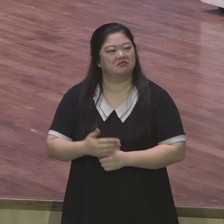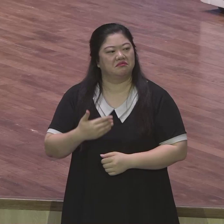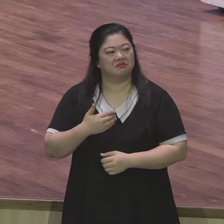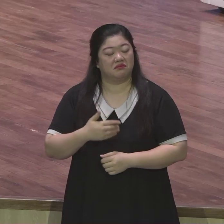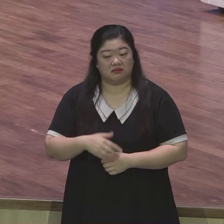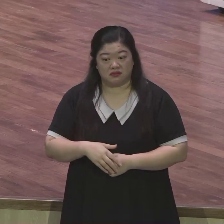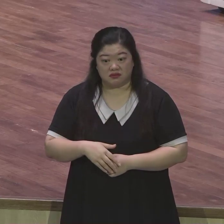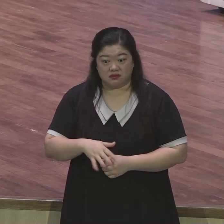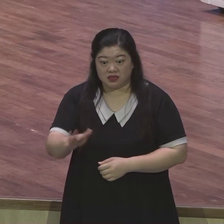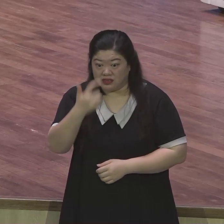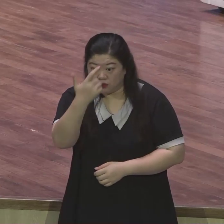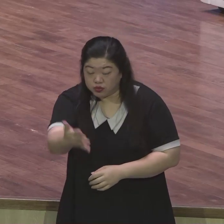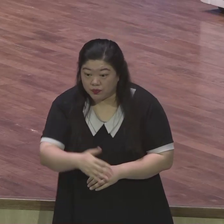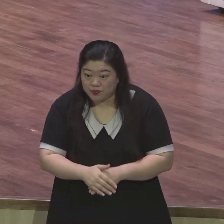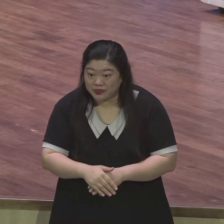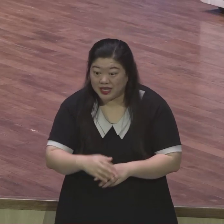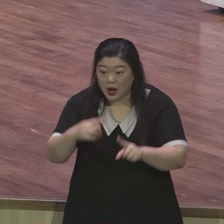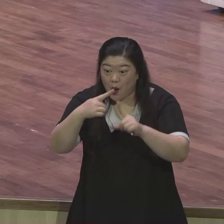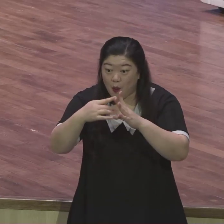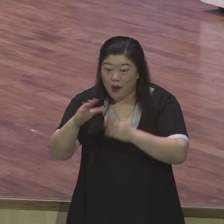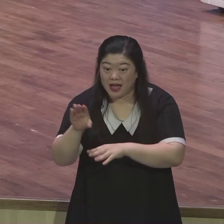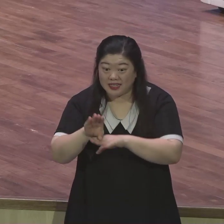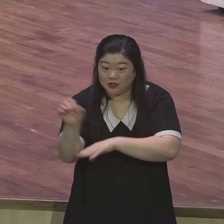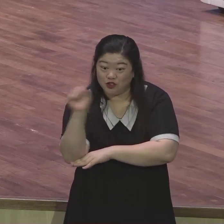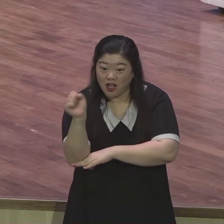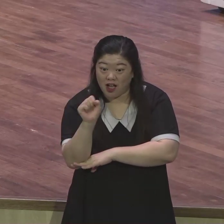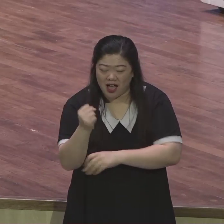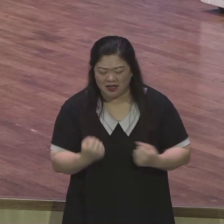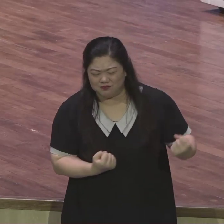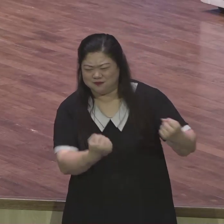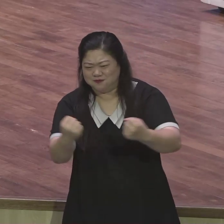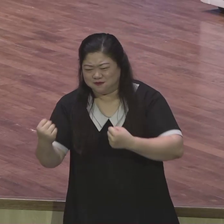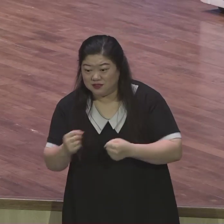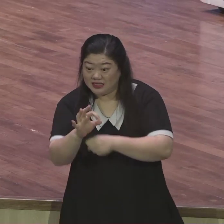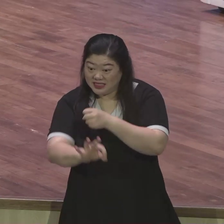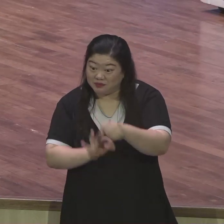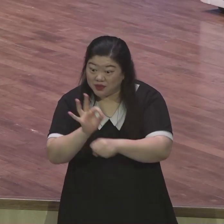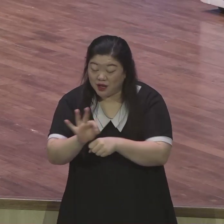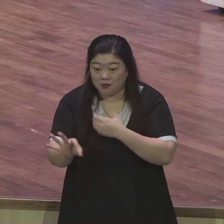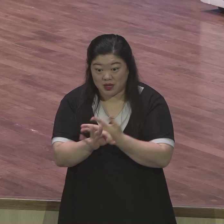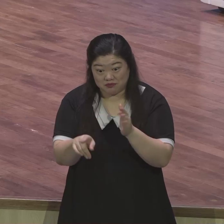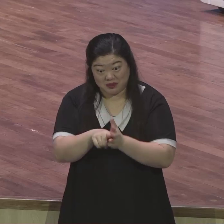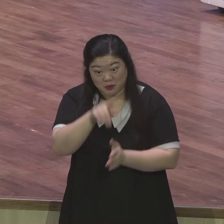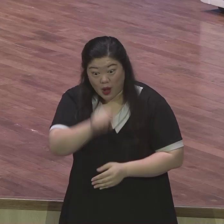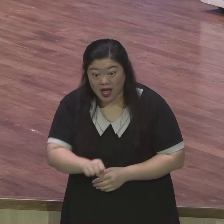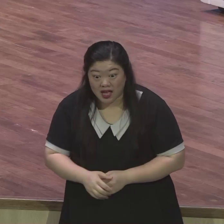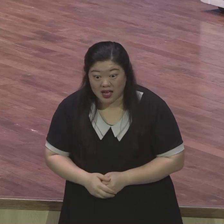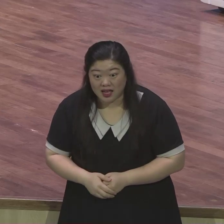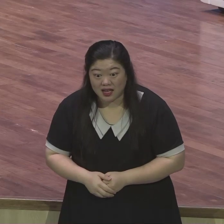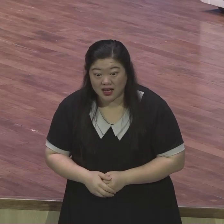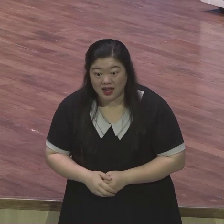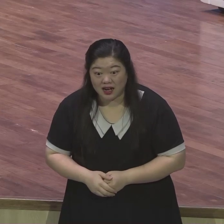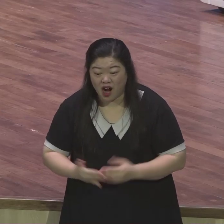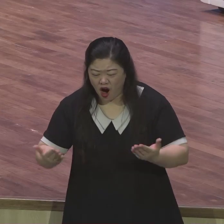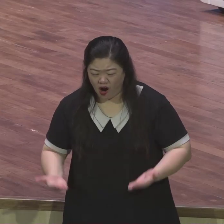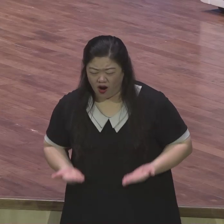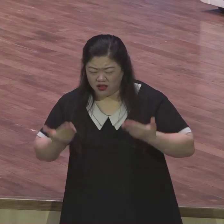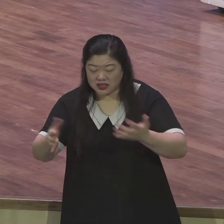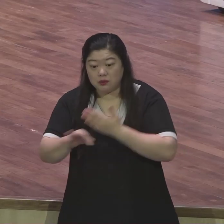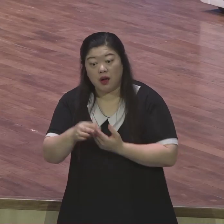넘어갑니까? 10년 동안 화장실 청소하면 저주가 끊어지나요? 헌신 봉사하면 복 받나요? 어디 성경에 그렇게 기록되어 있습니까?